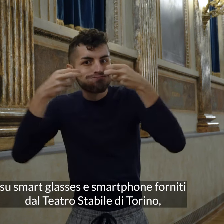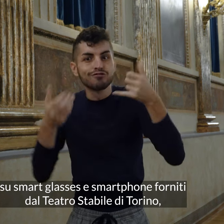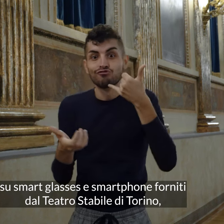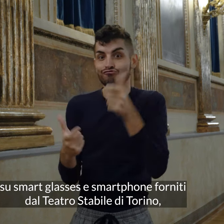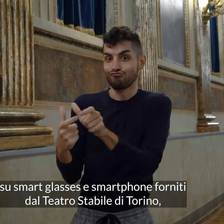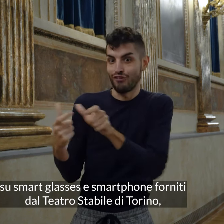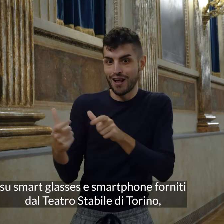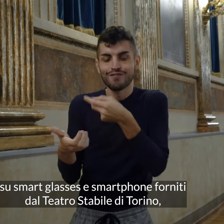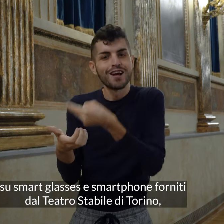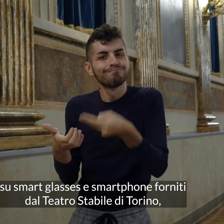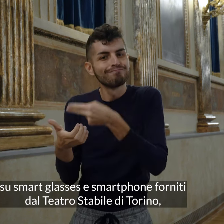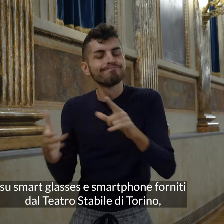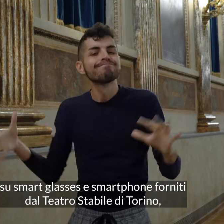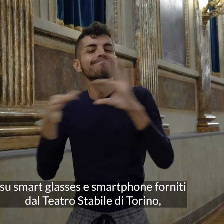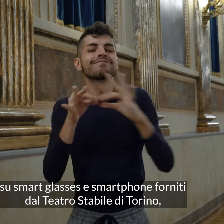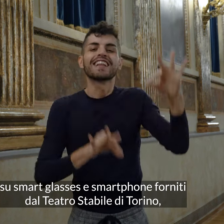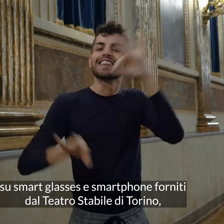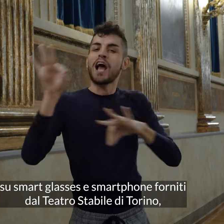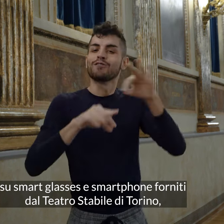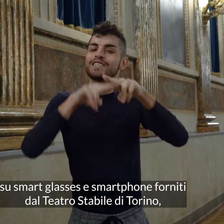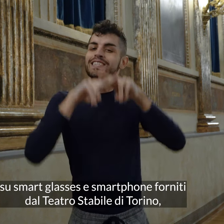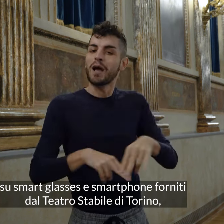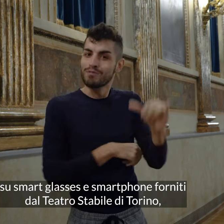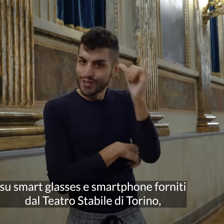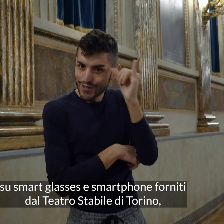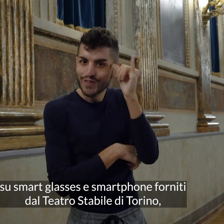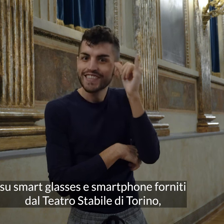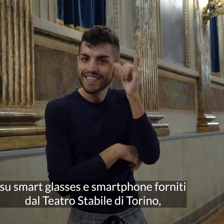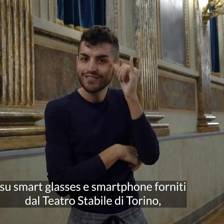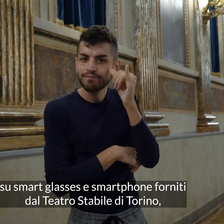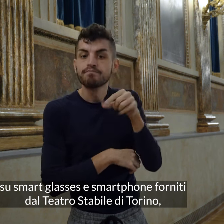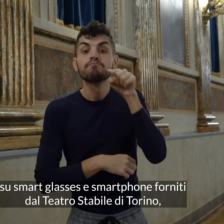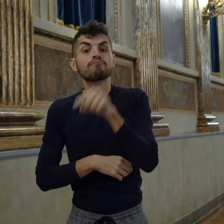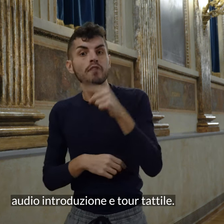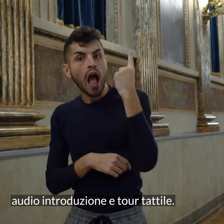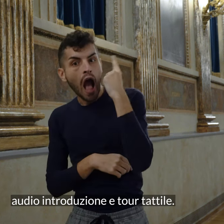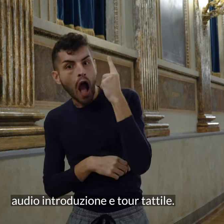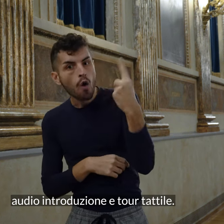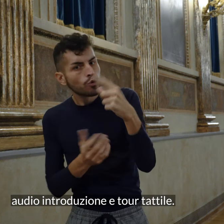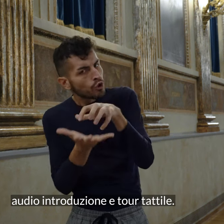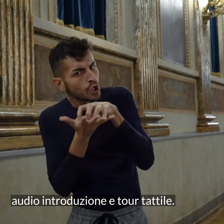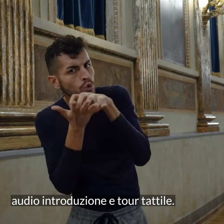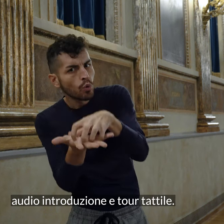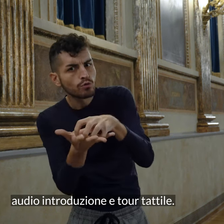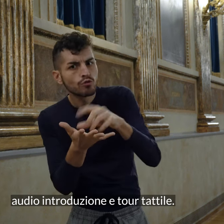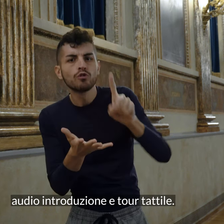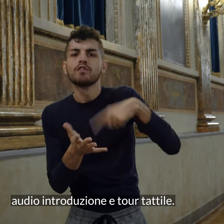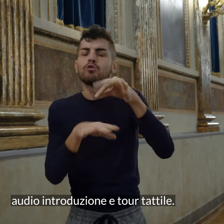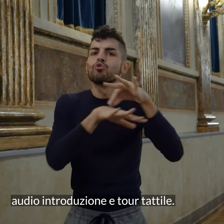e smartphone forniti dal Teatro Stabile di Torino audio introduzione e tour